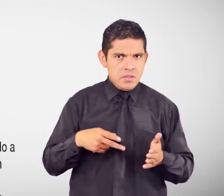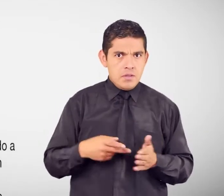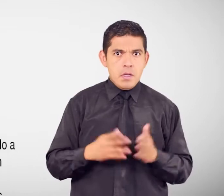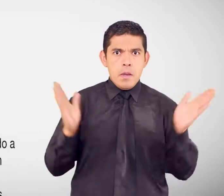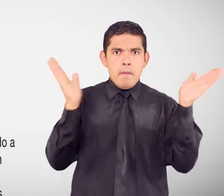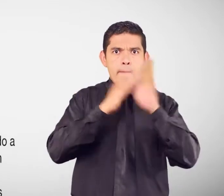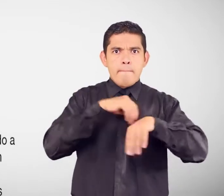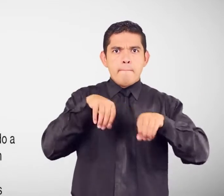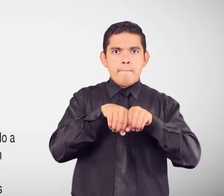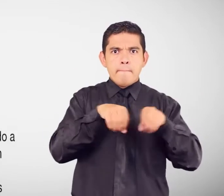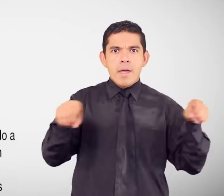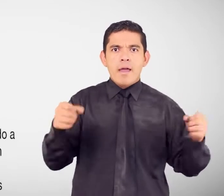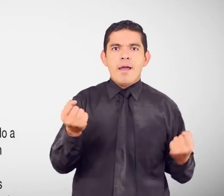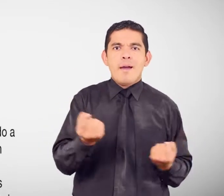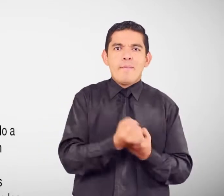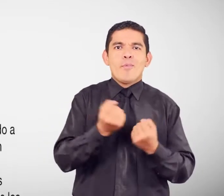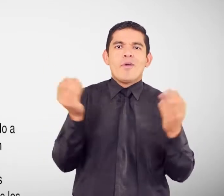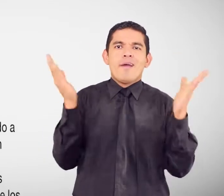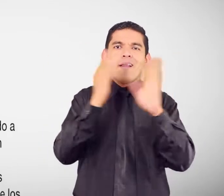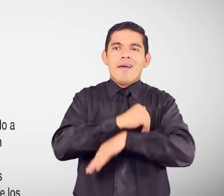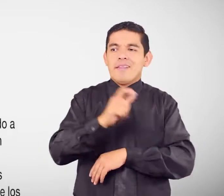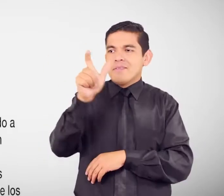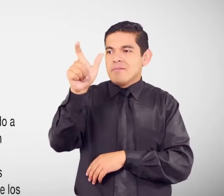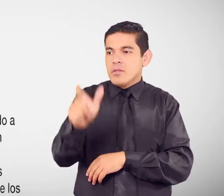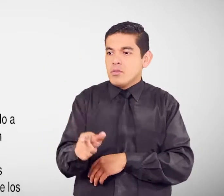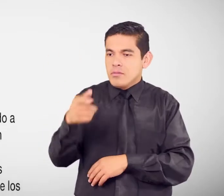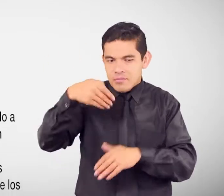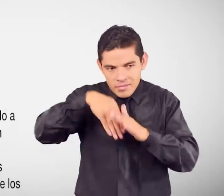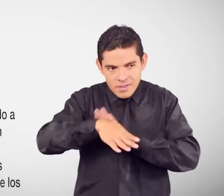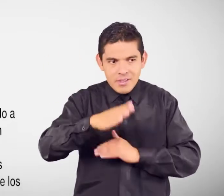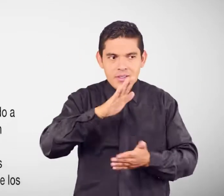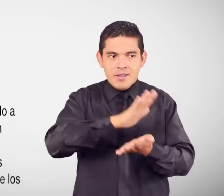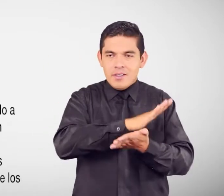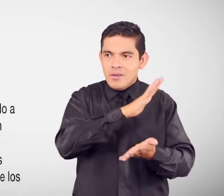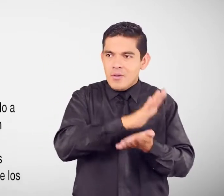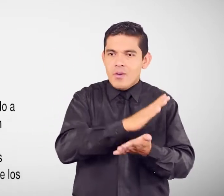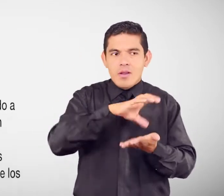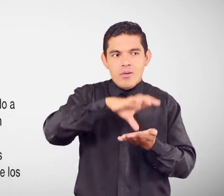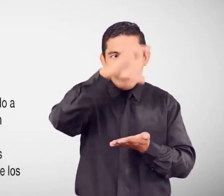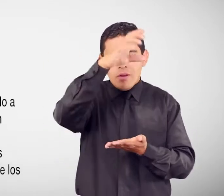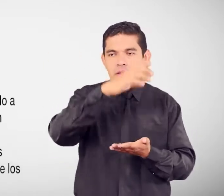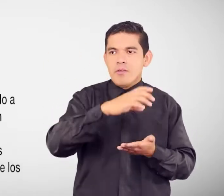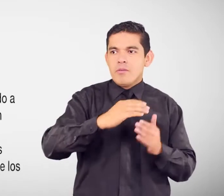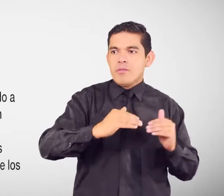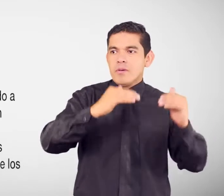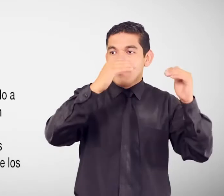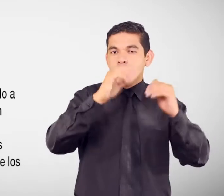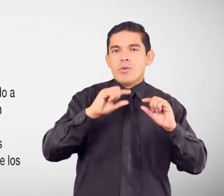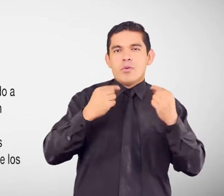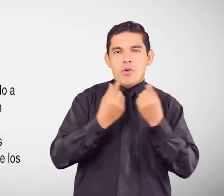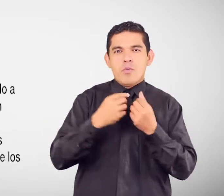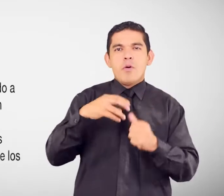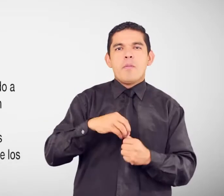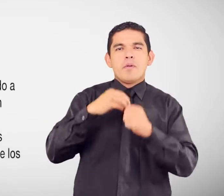se otorga Para realizar estudios Priorizando a las personas de los grupos de atención prioritaria Una beca puede ser total o